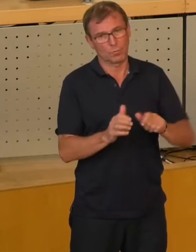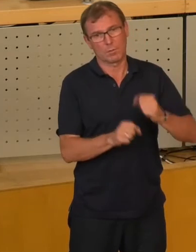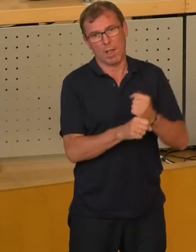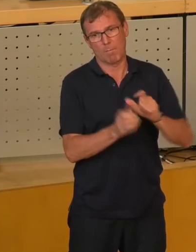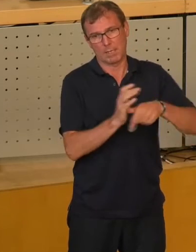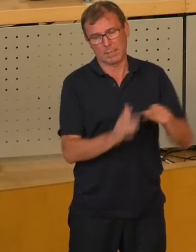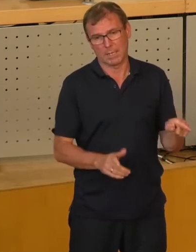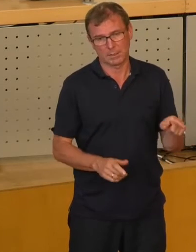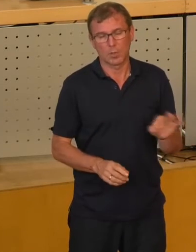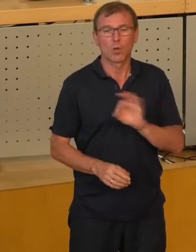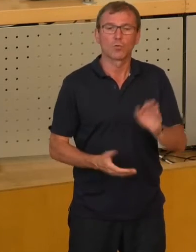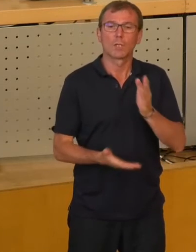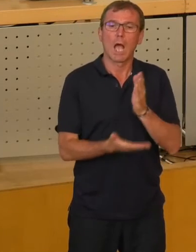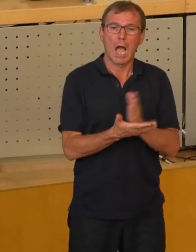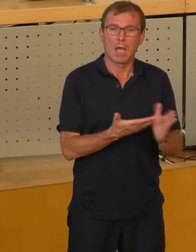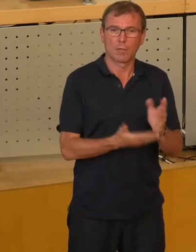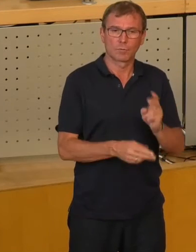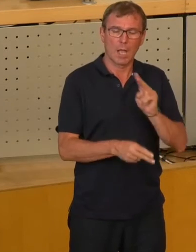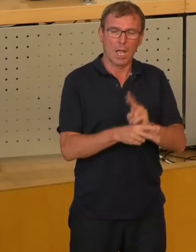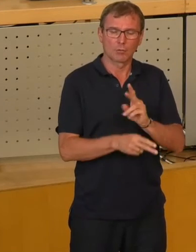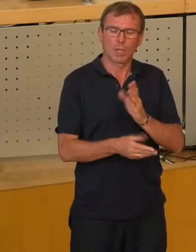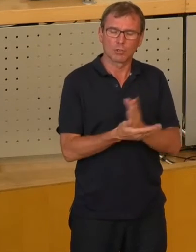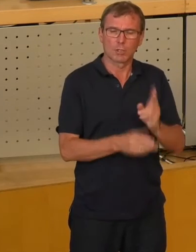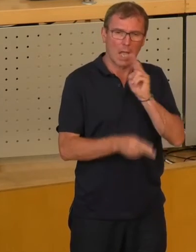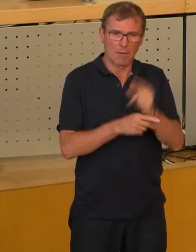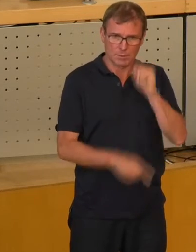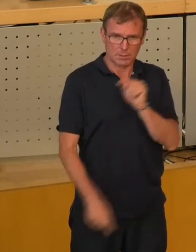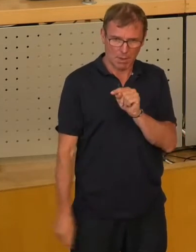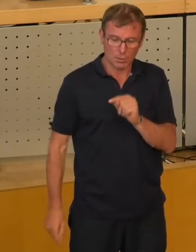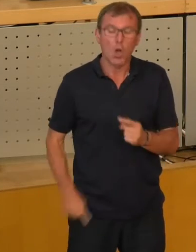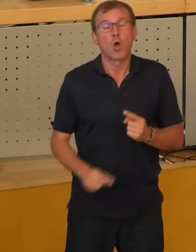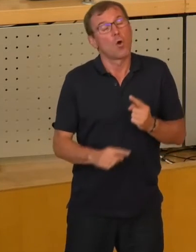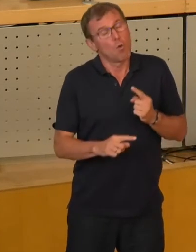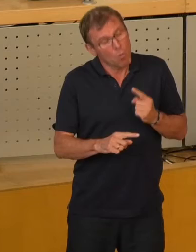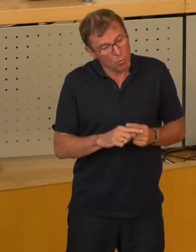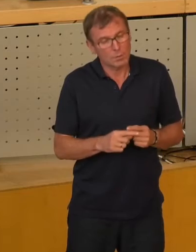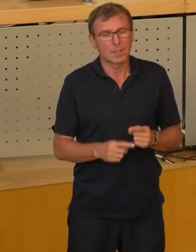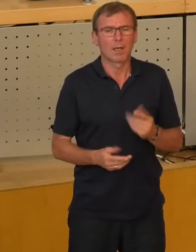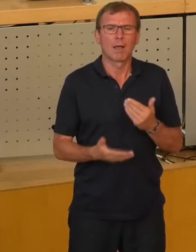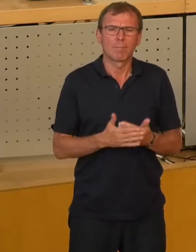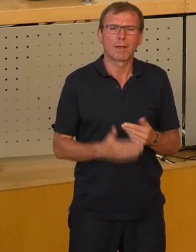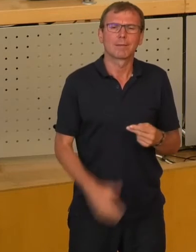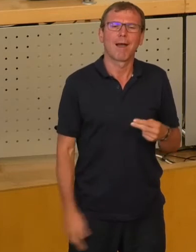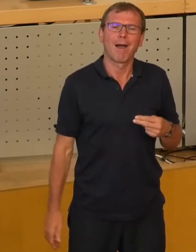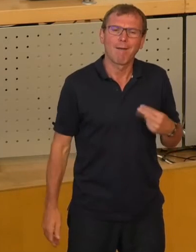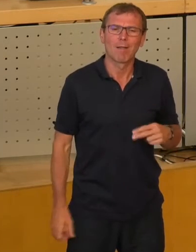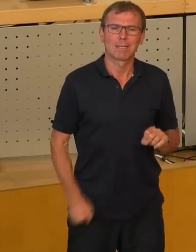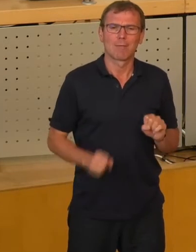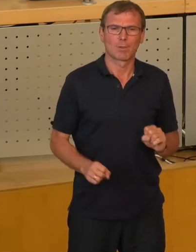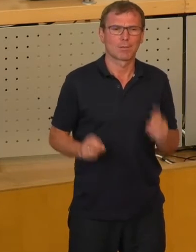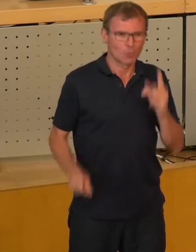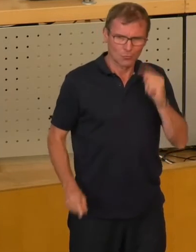auch wegen guter Entscheidung der Aufsichtsräte und auch, das muss ich auch klar sagen, wegen der fehlenden Möglichkeit des